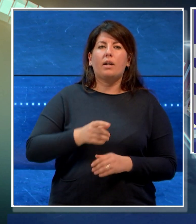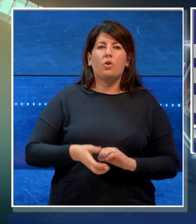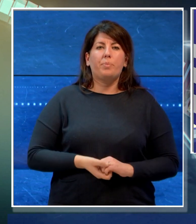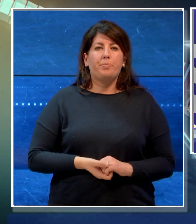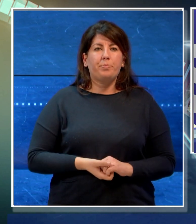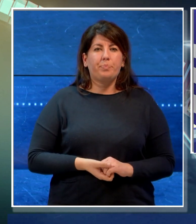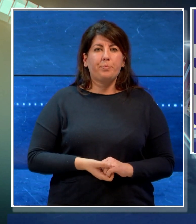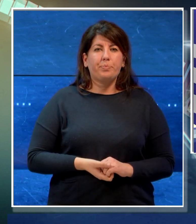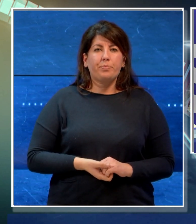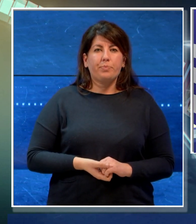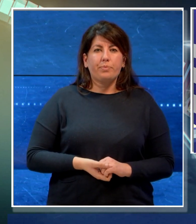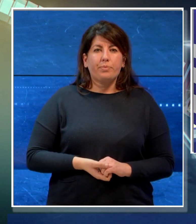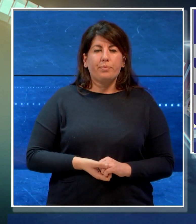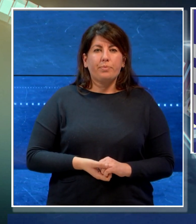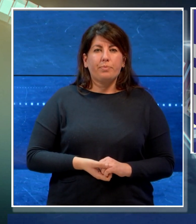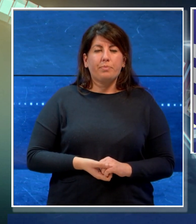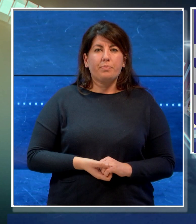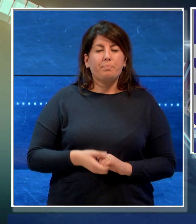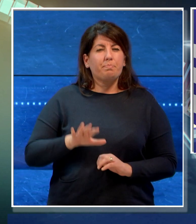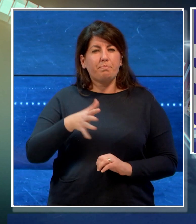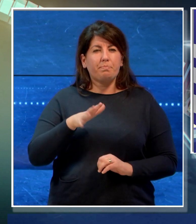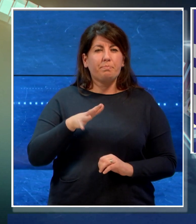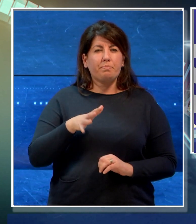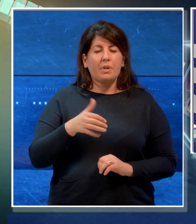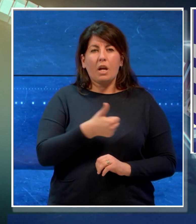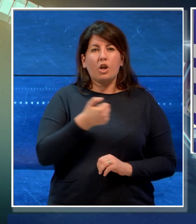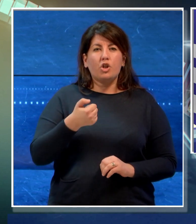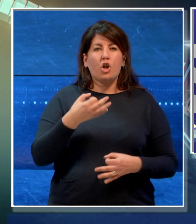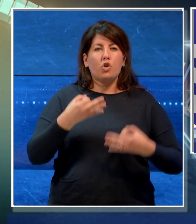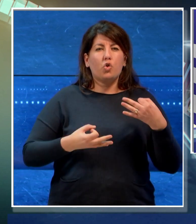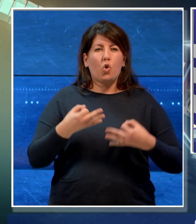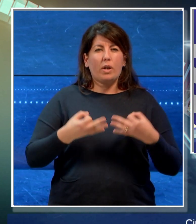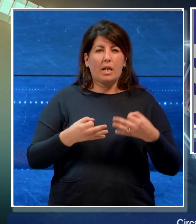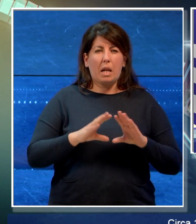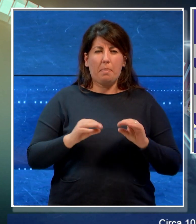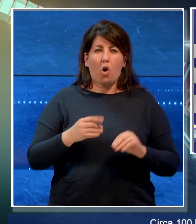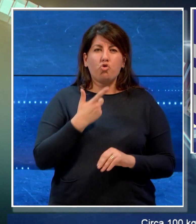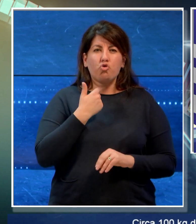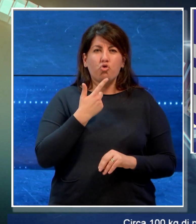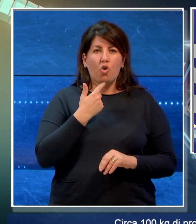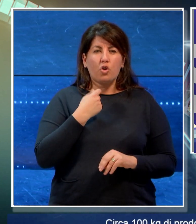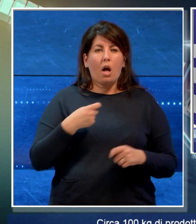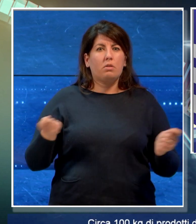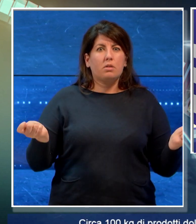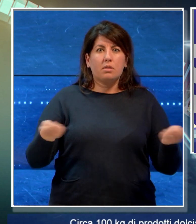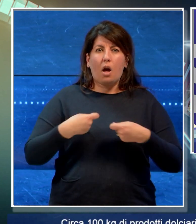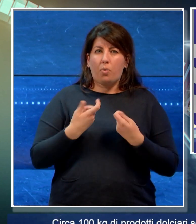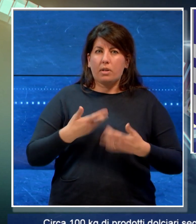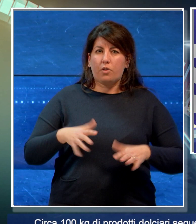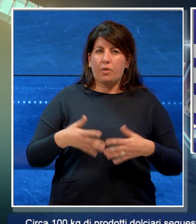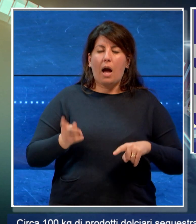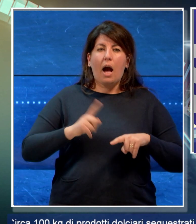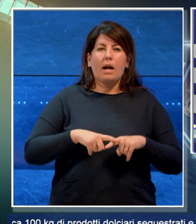Circa 100 kg di prodotti dolciari sequestrati e 4